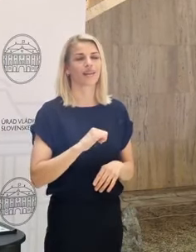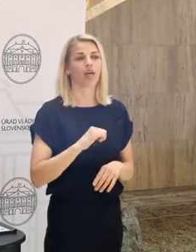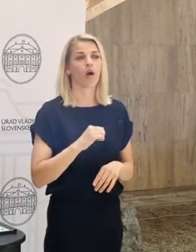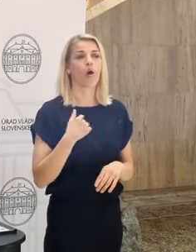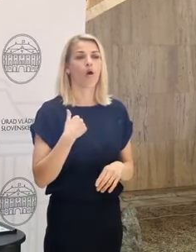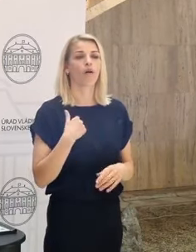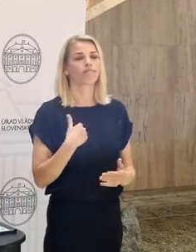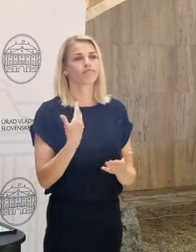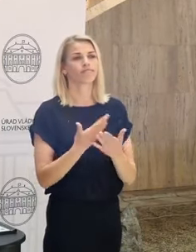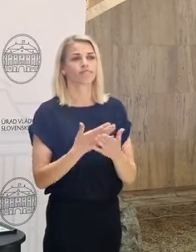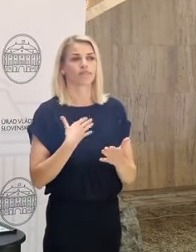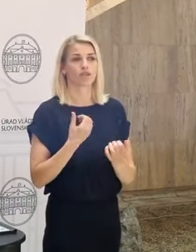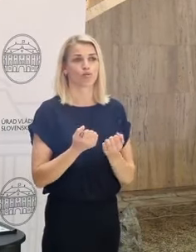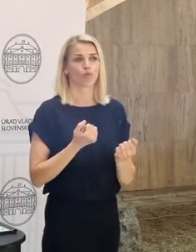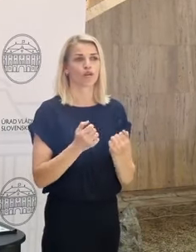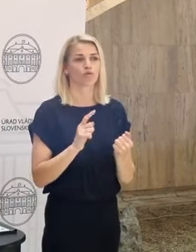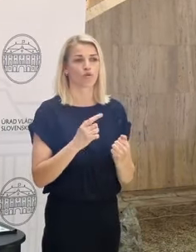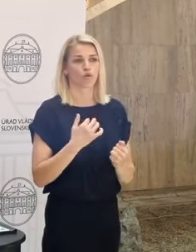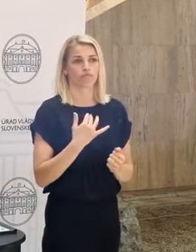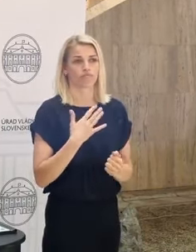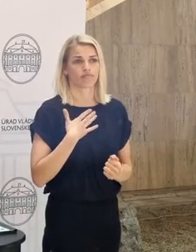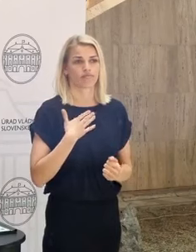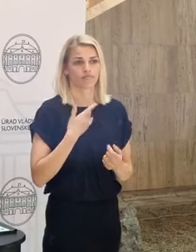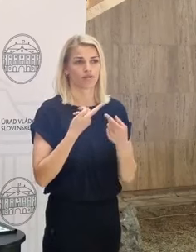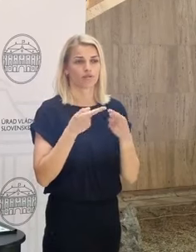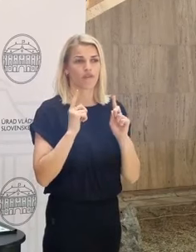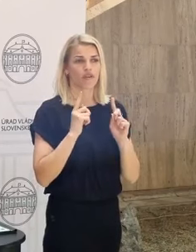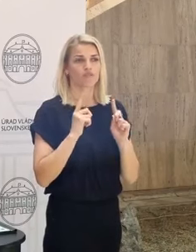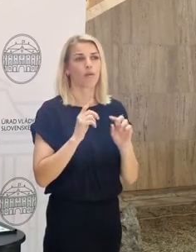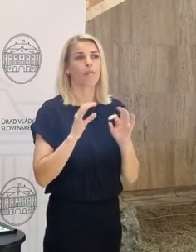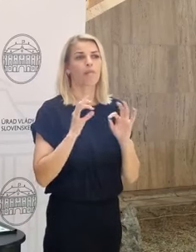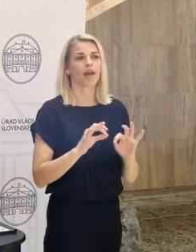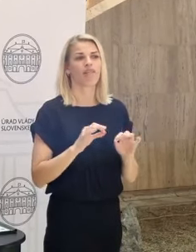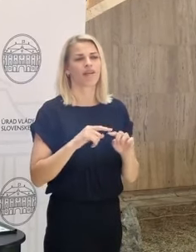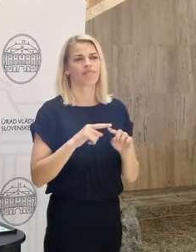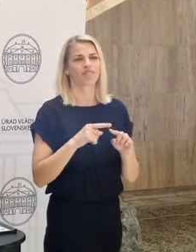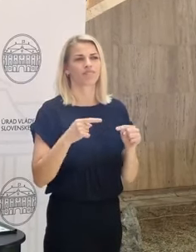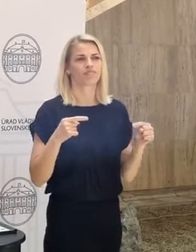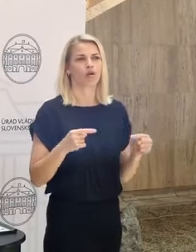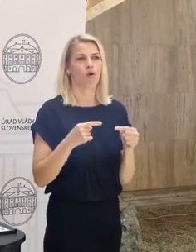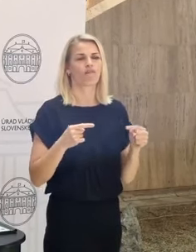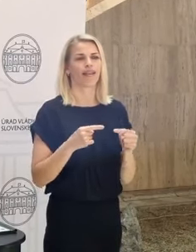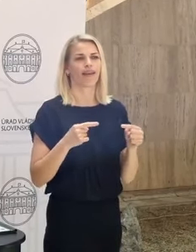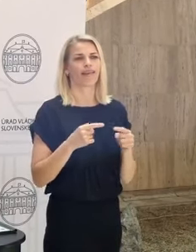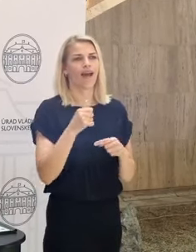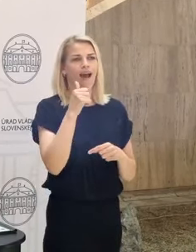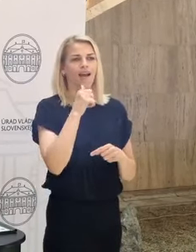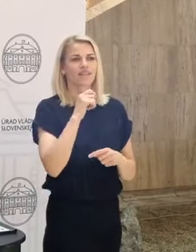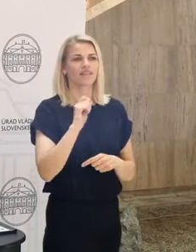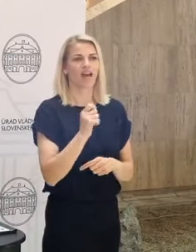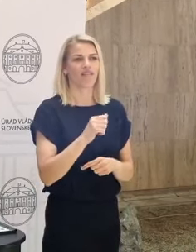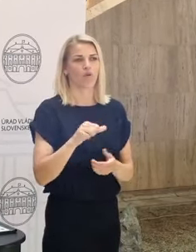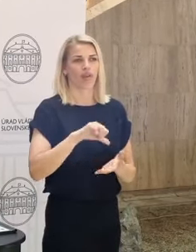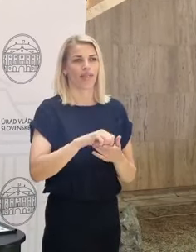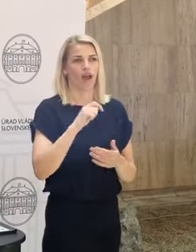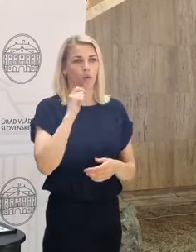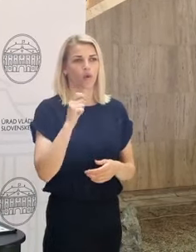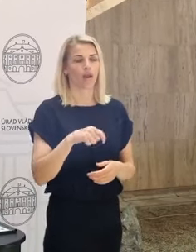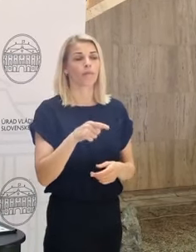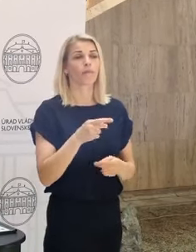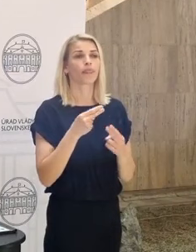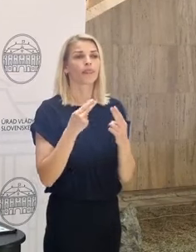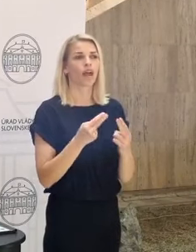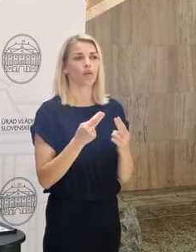odovzdať vlastne skúsenosť, ktorú máme my práve z tohto konfliktu, z tejto agresívnej vojny na Ukrajine. To